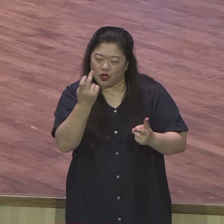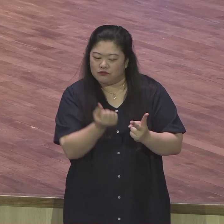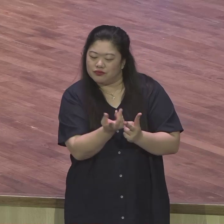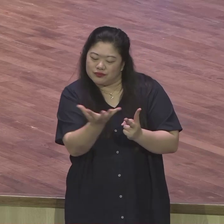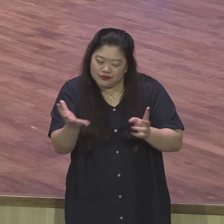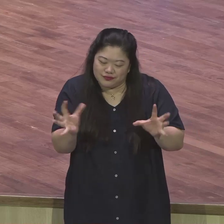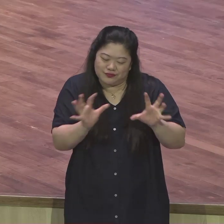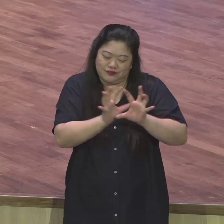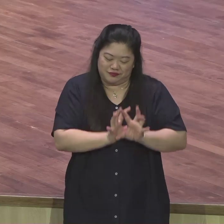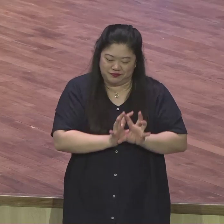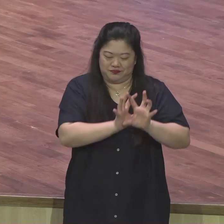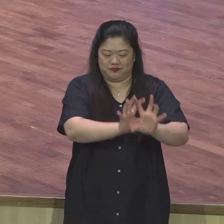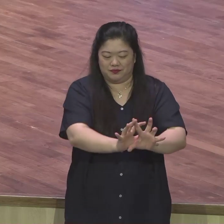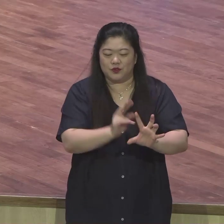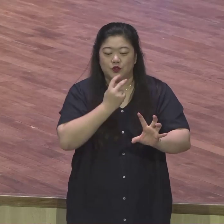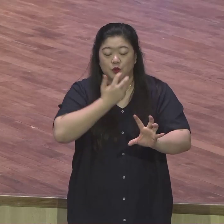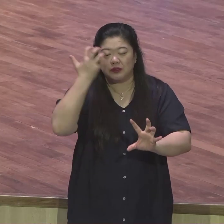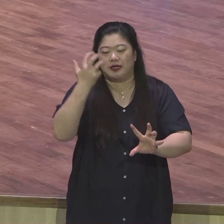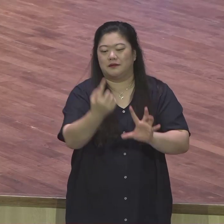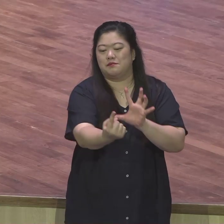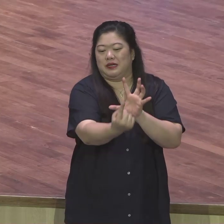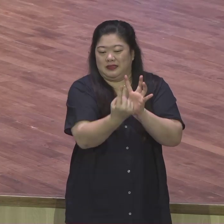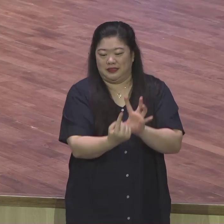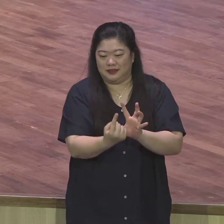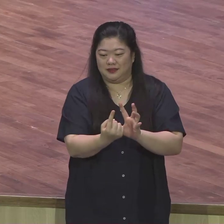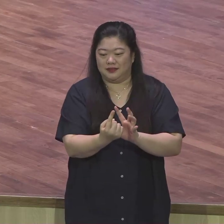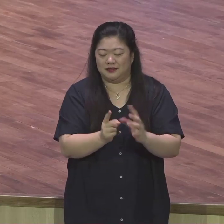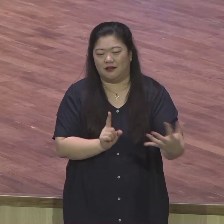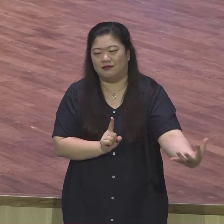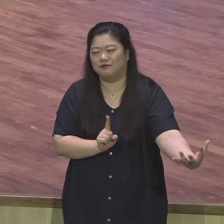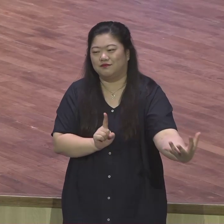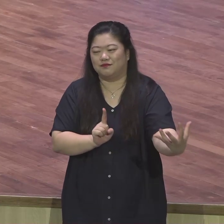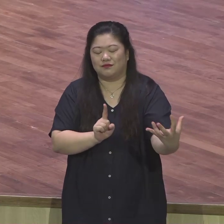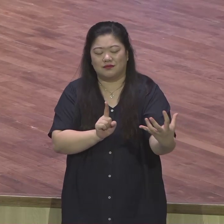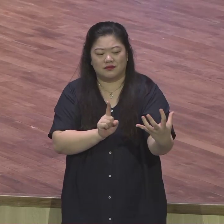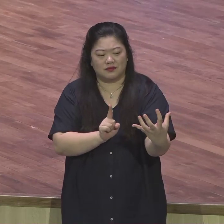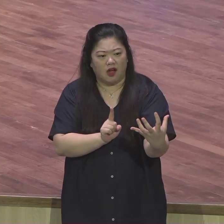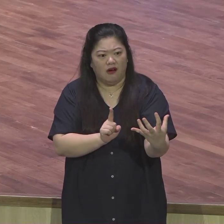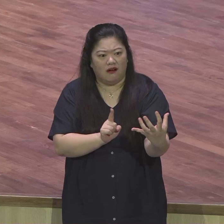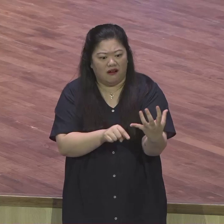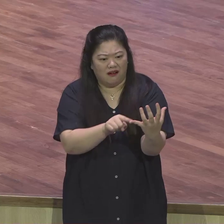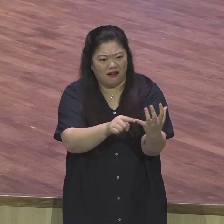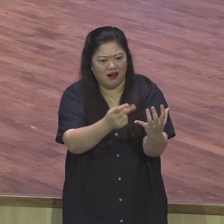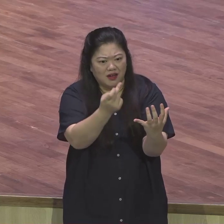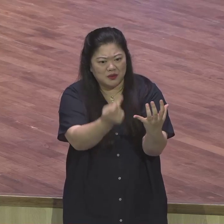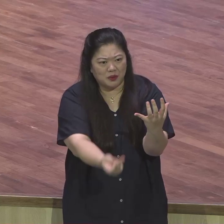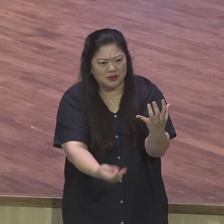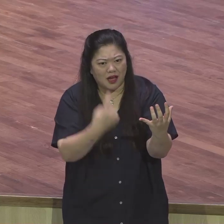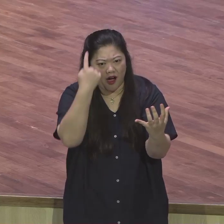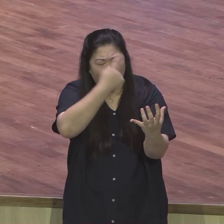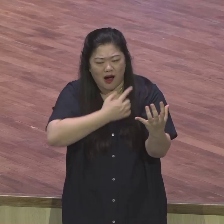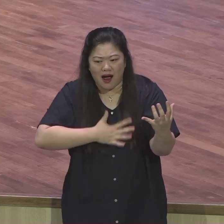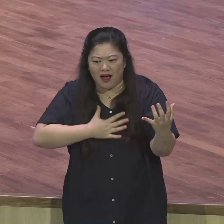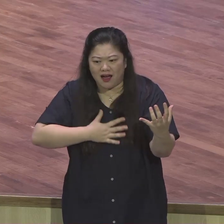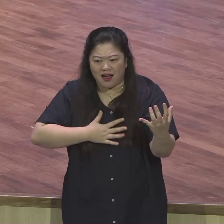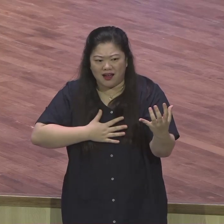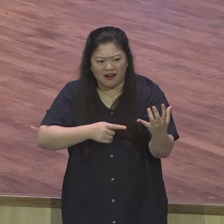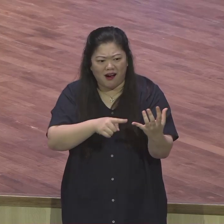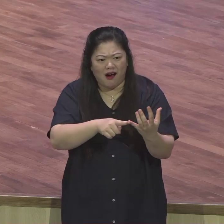요셉은 그들을 위해서 변함인 온 걸 그 형제들을 다 집에 데려가서 집에서 잔치를 합니다.